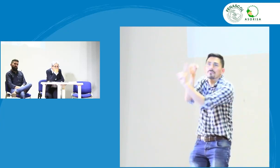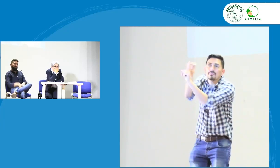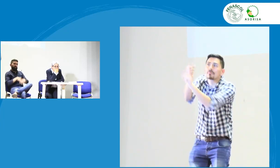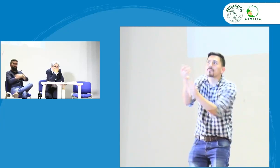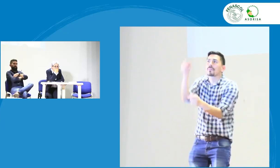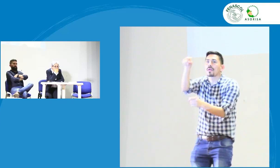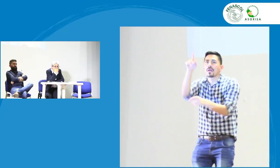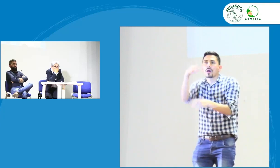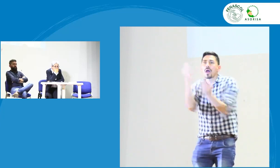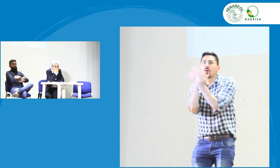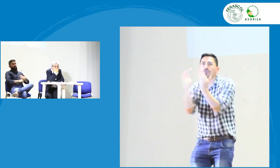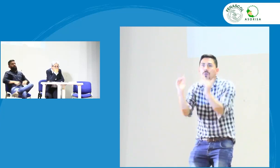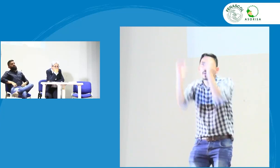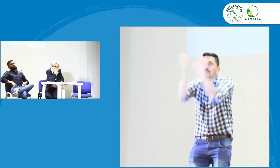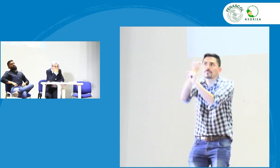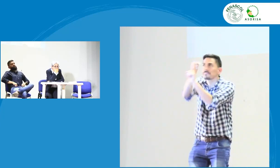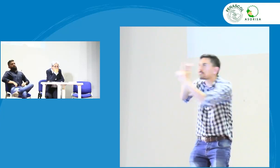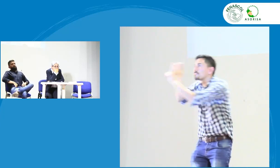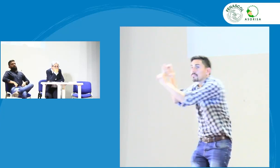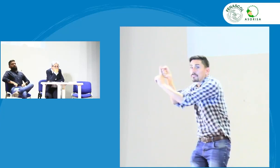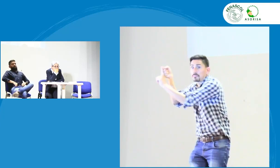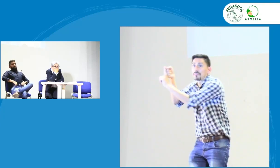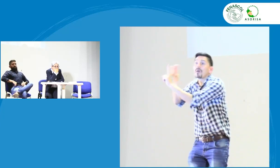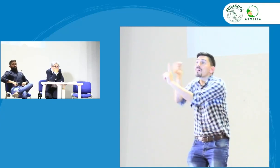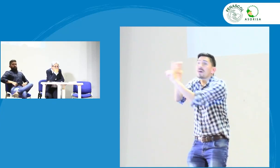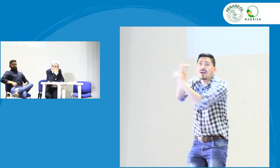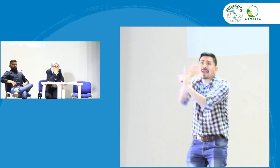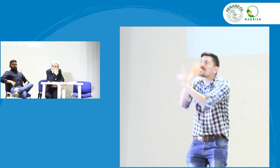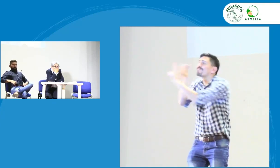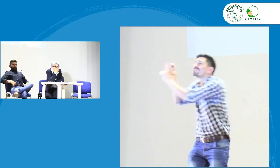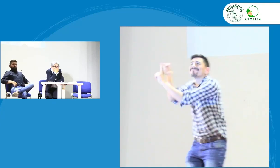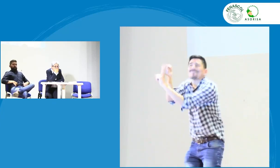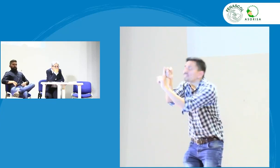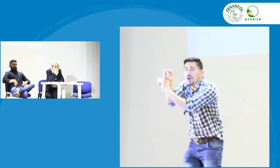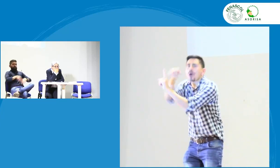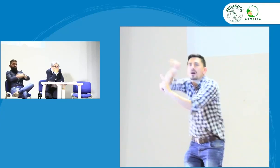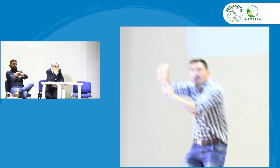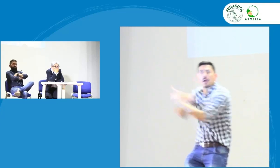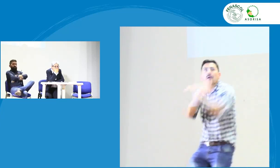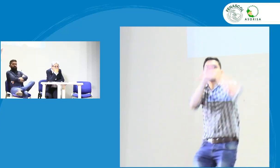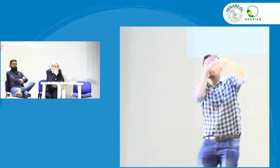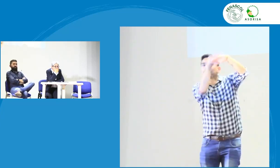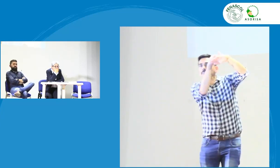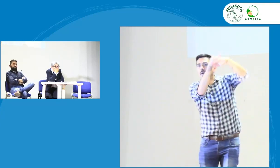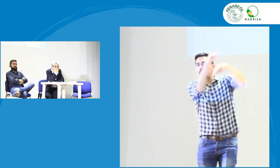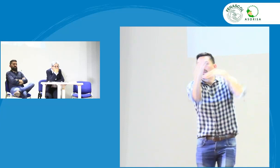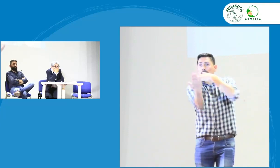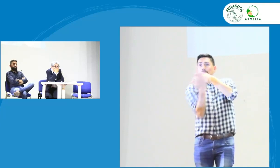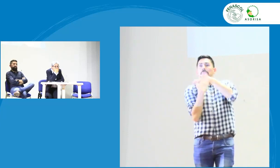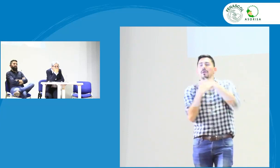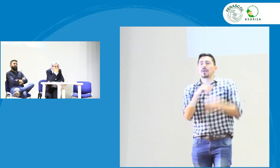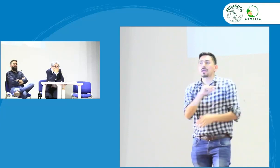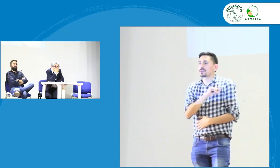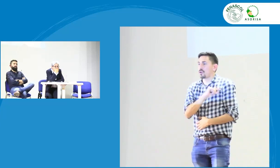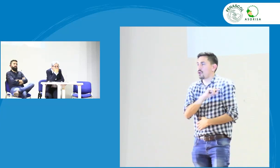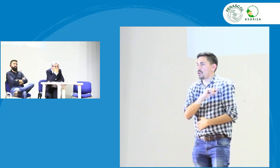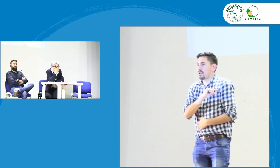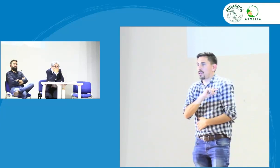educación hacer esa incidencia y esa presión a los diferentes entes solicitando y también hacernos llegar